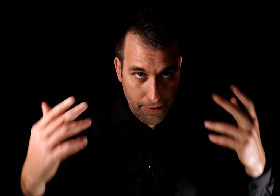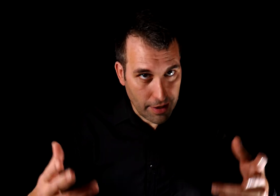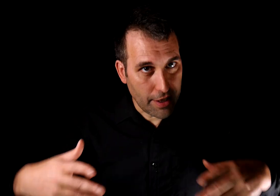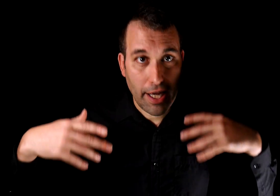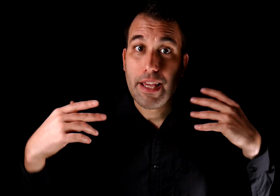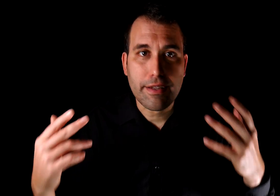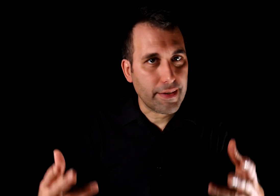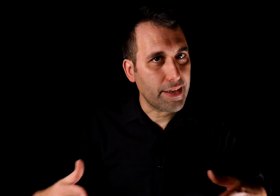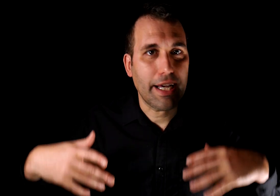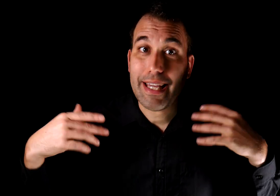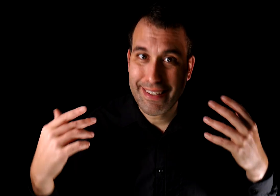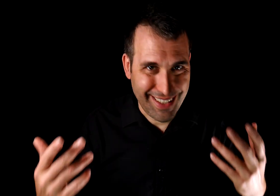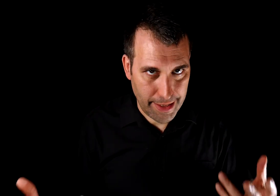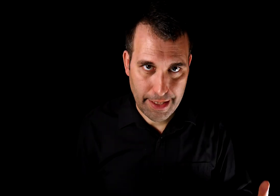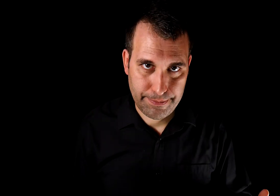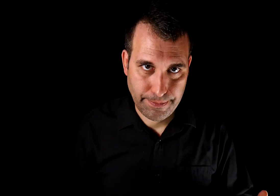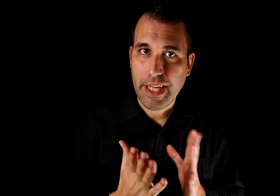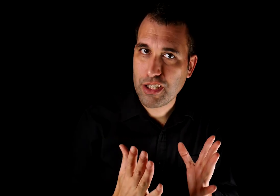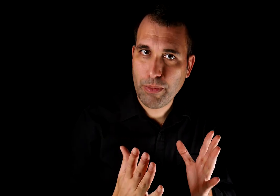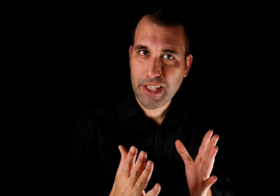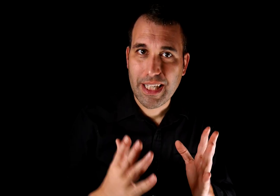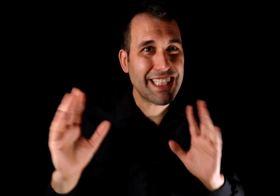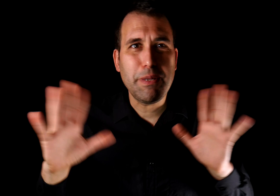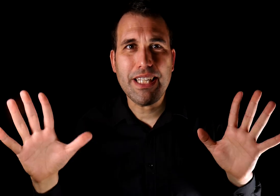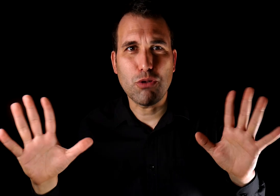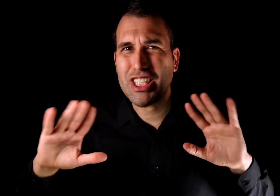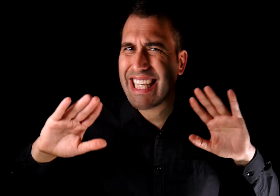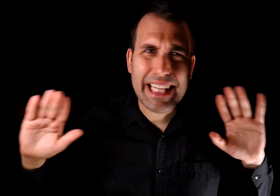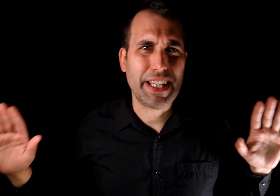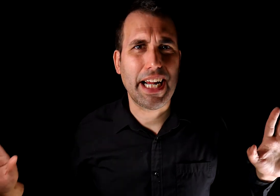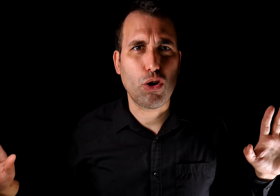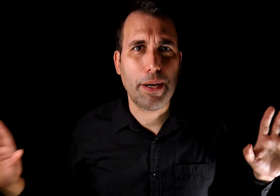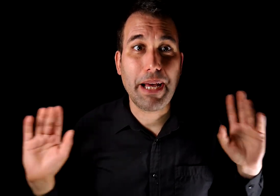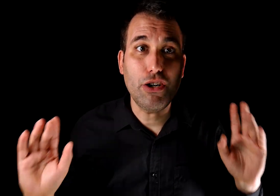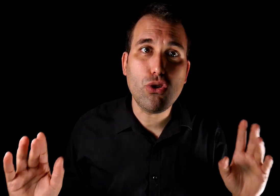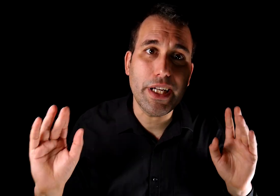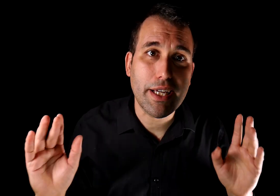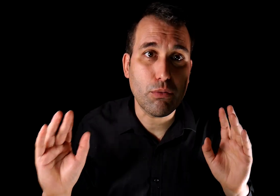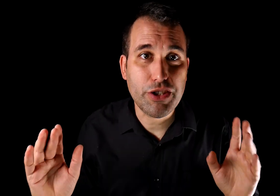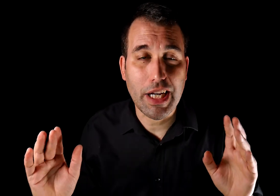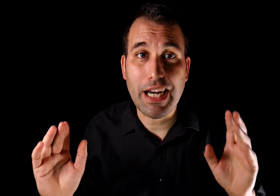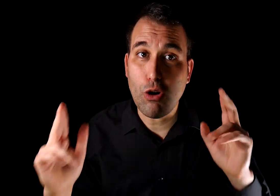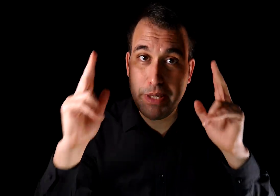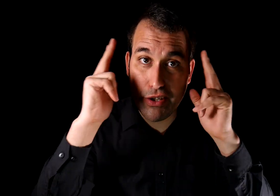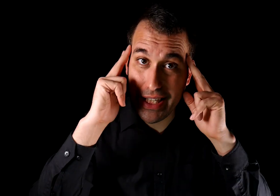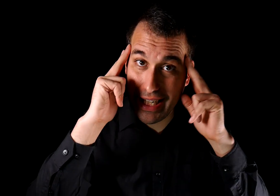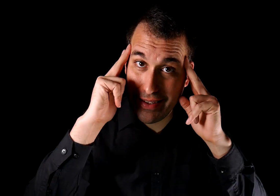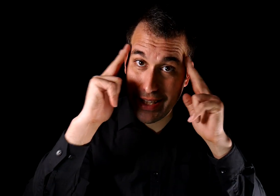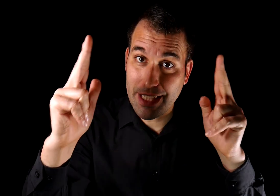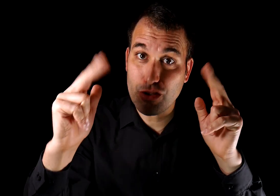Etcétera, etcétera, etcétera. En resumen, desmentiremos cada bandera roja para no tener que cuestionar la opinión idealizada que